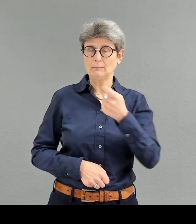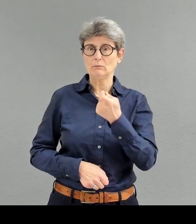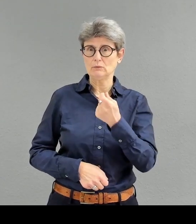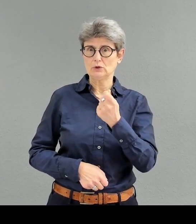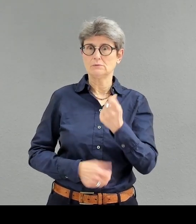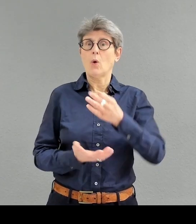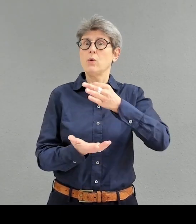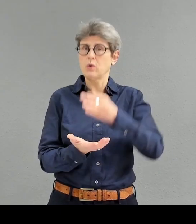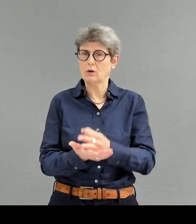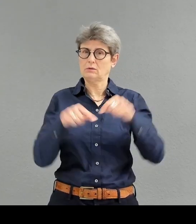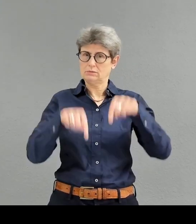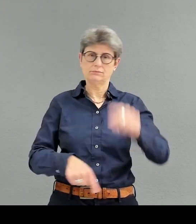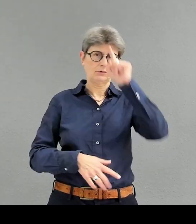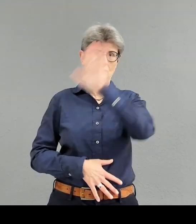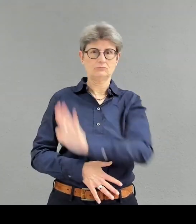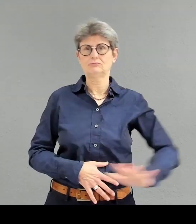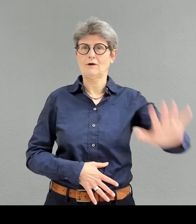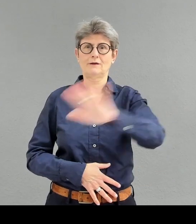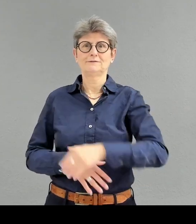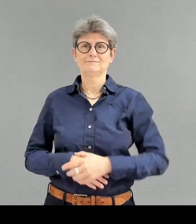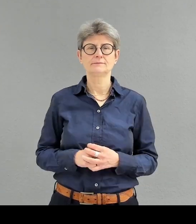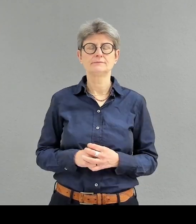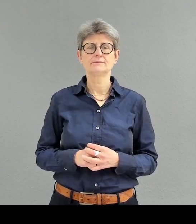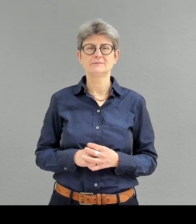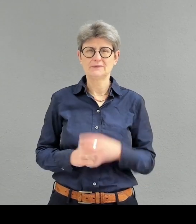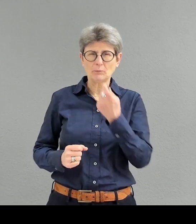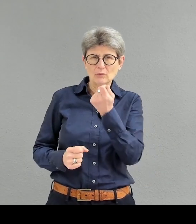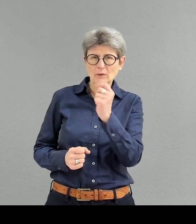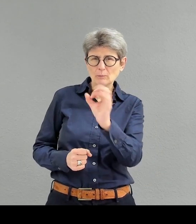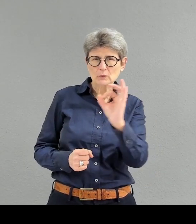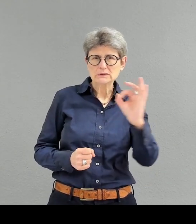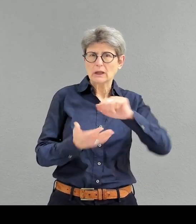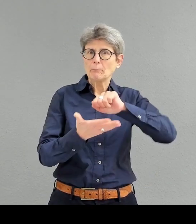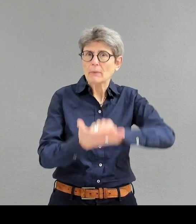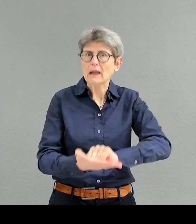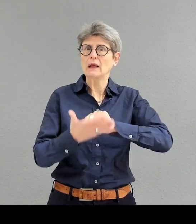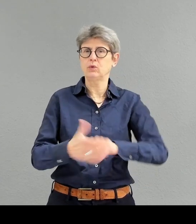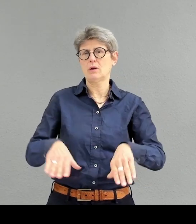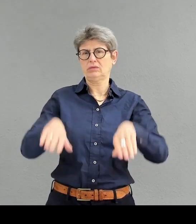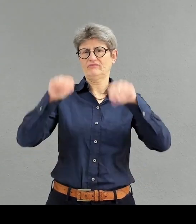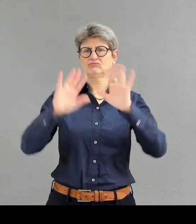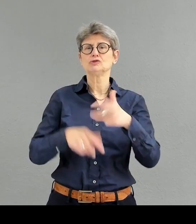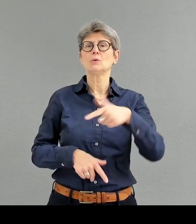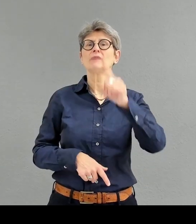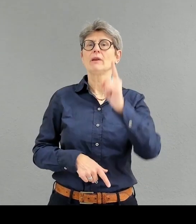Münzstätte Deutschlands ist. Die Münzprägung beginnt ungefähr kurz vor 1200 und